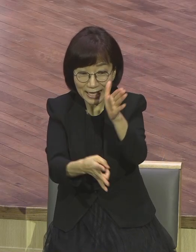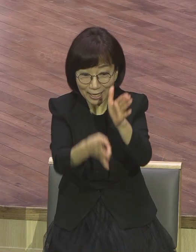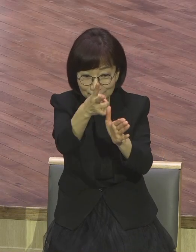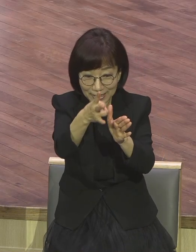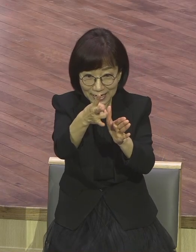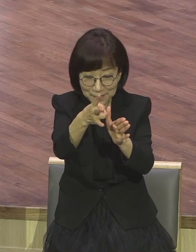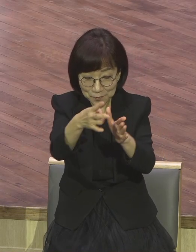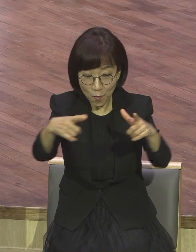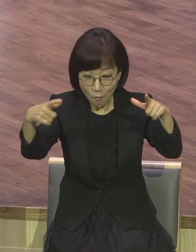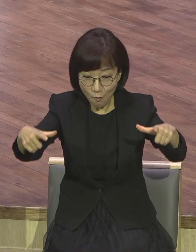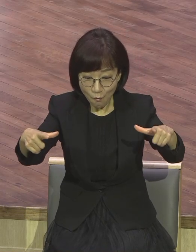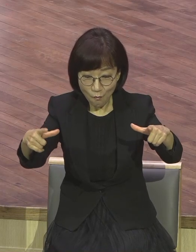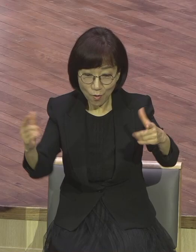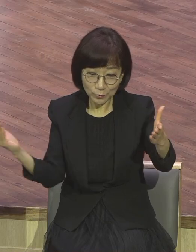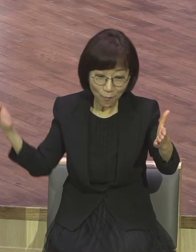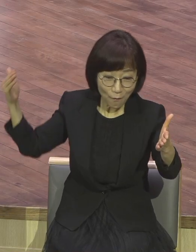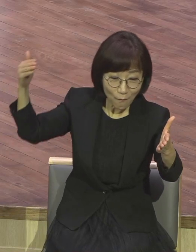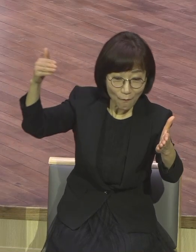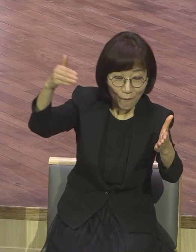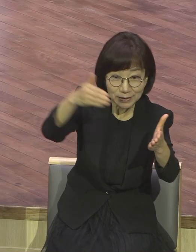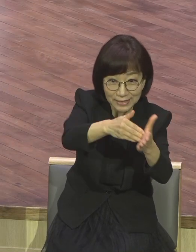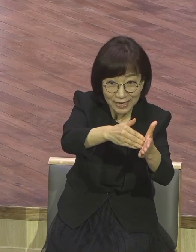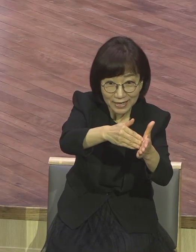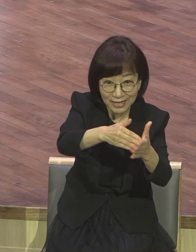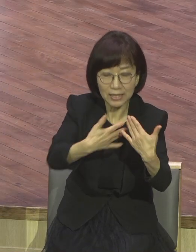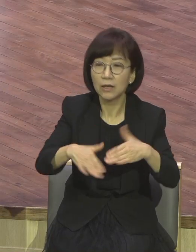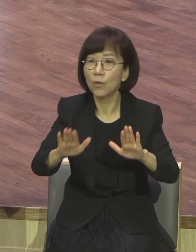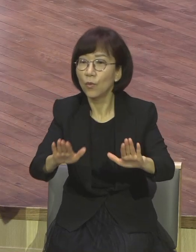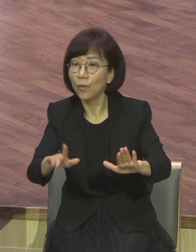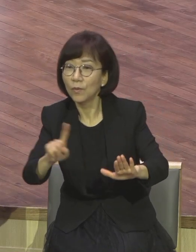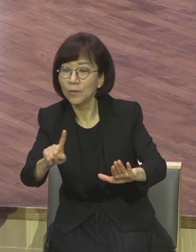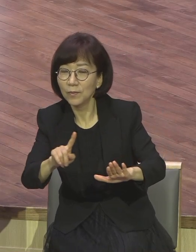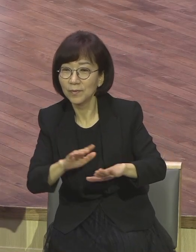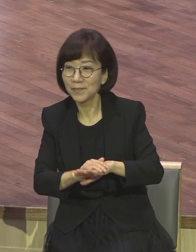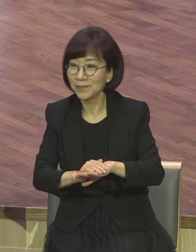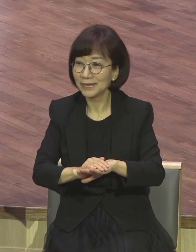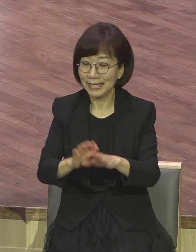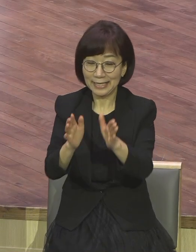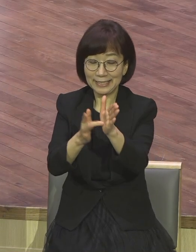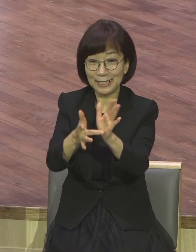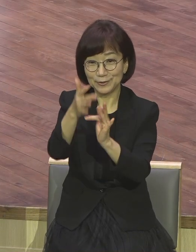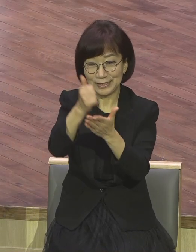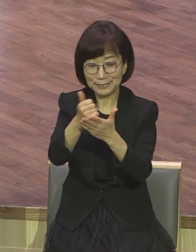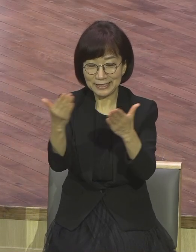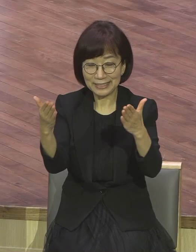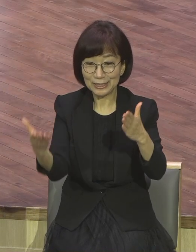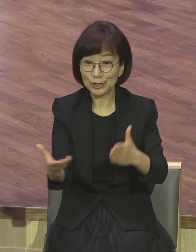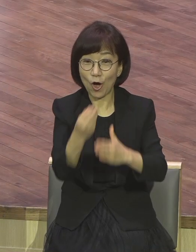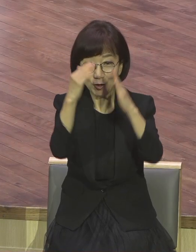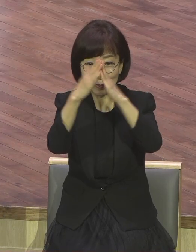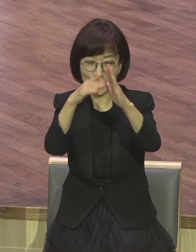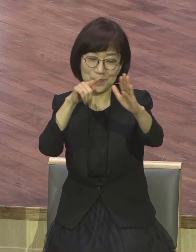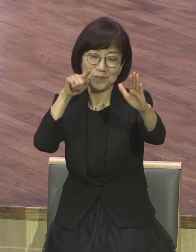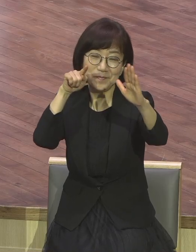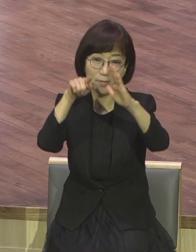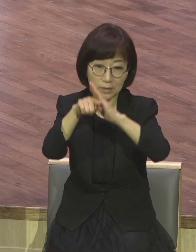예수님의 모습을 볼 수 있었고 오늘 말씀은 예수님께서 성전을 방문하셔서 성전을